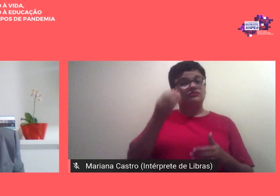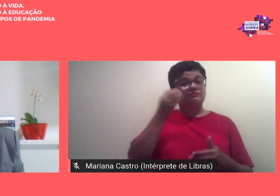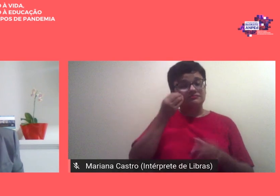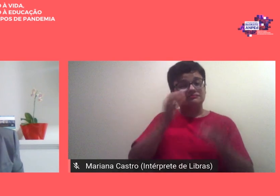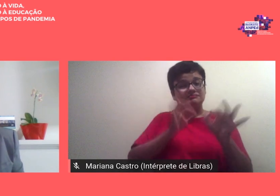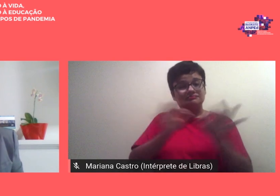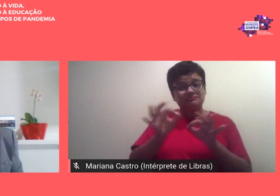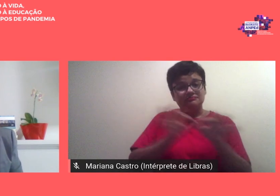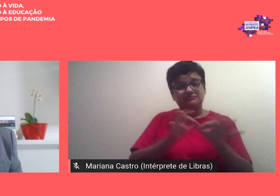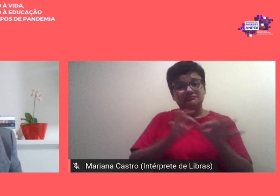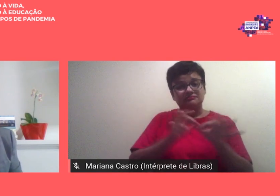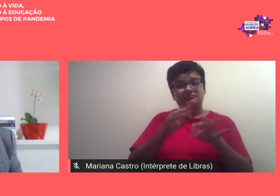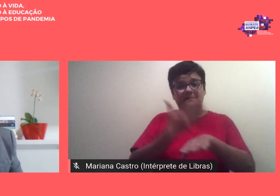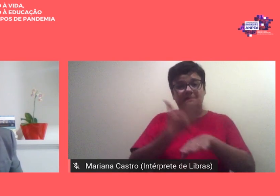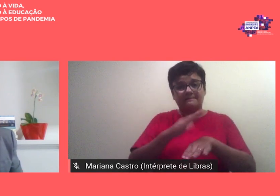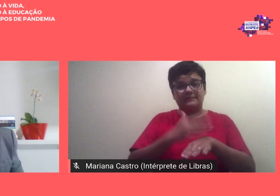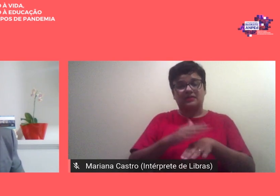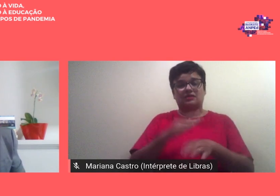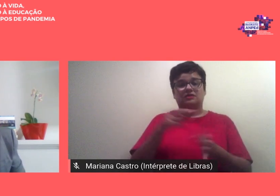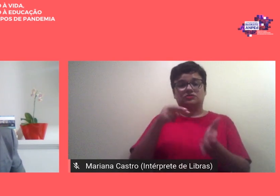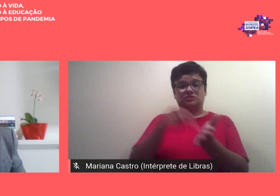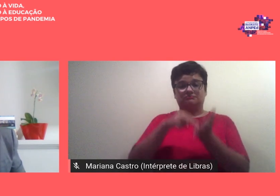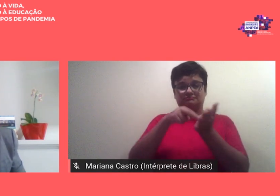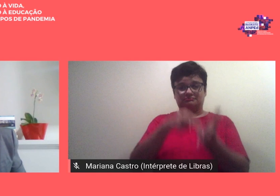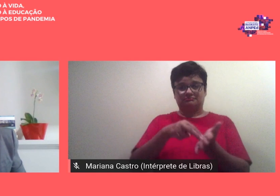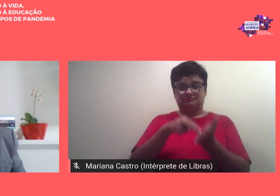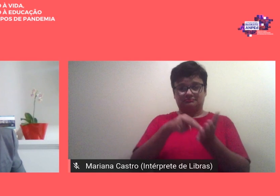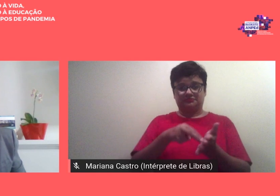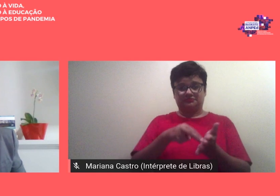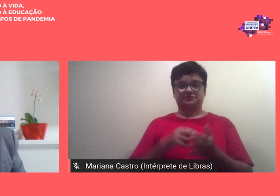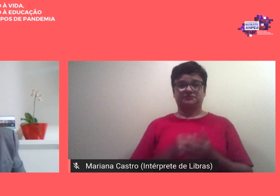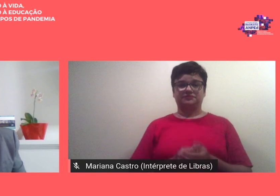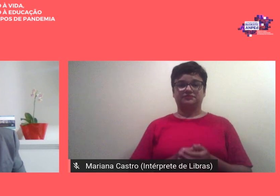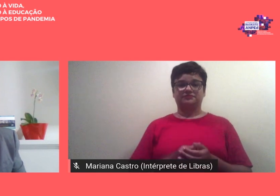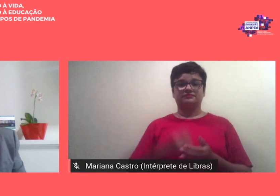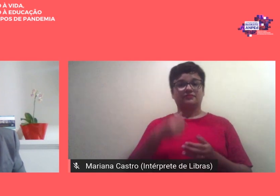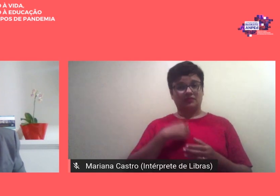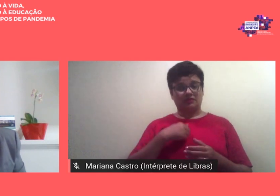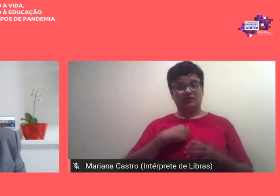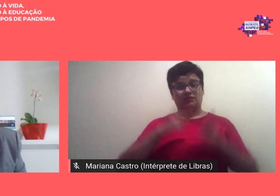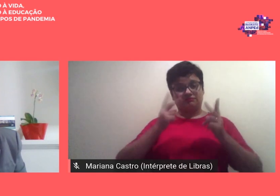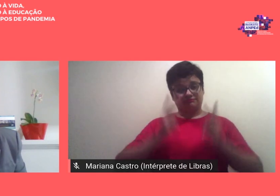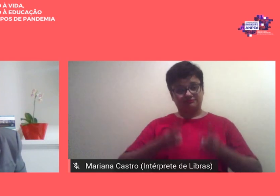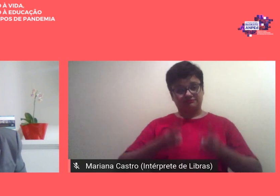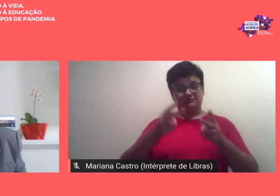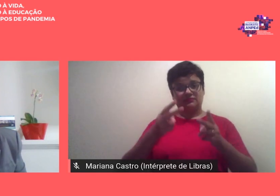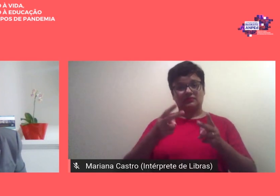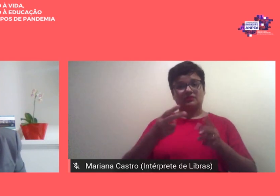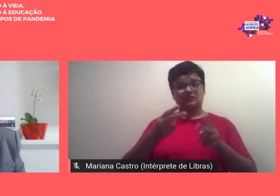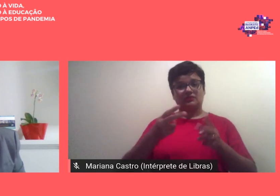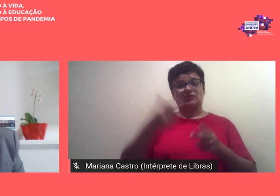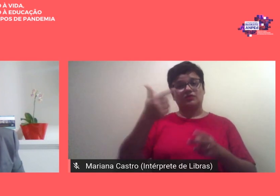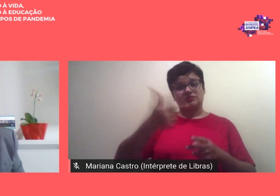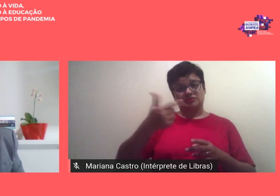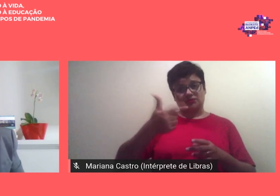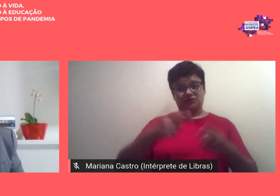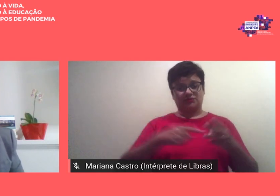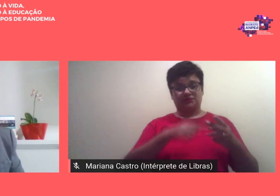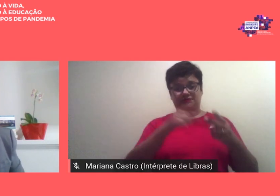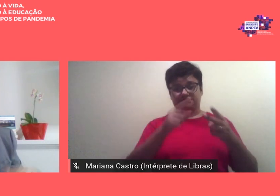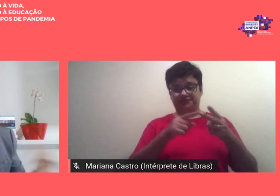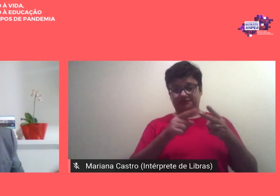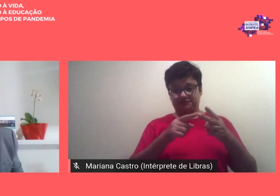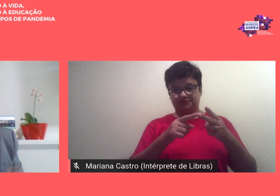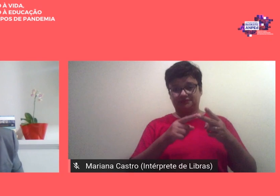prática de resistência eu vou avançando para o meu segundo ponto já que eu estou